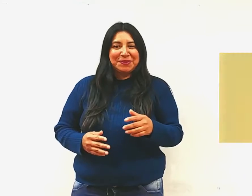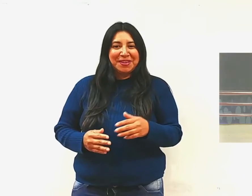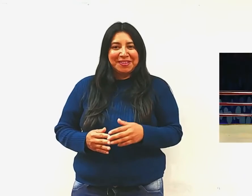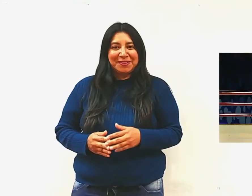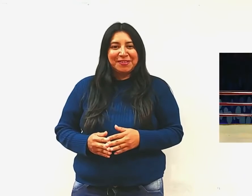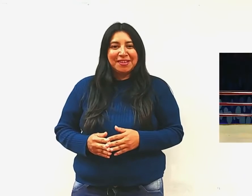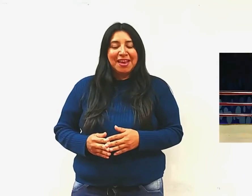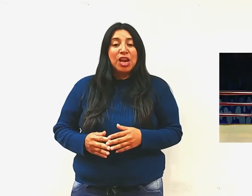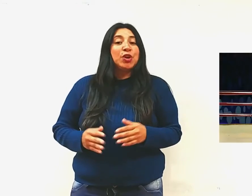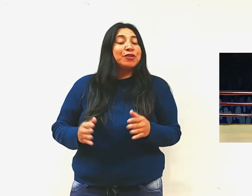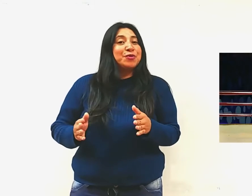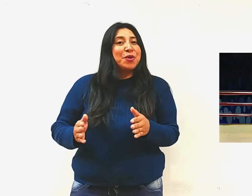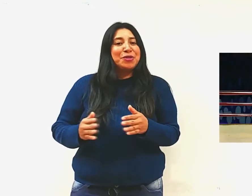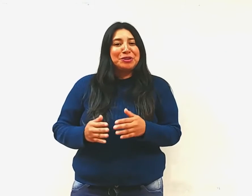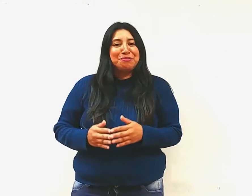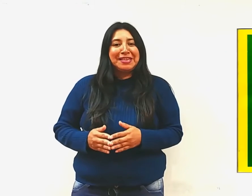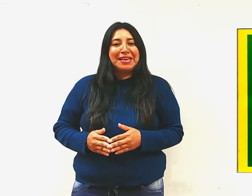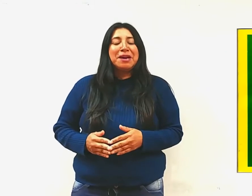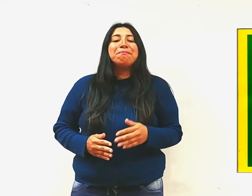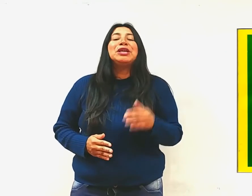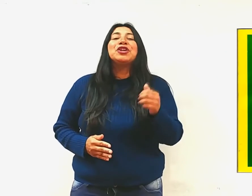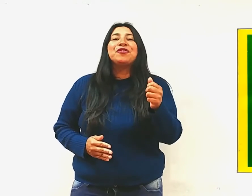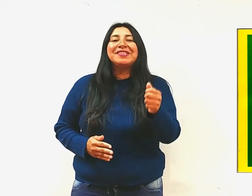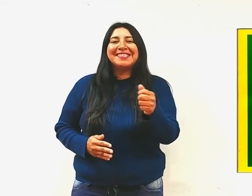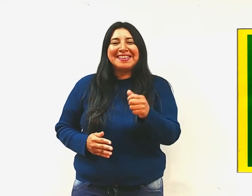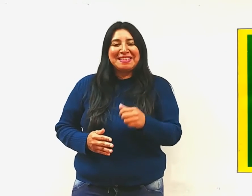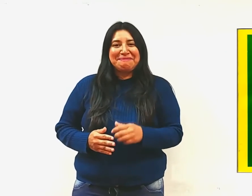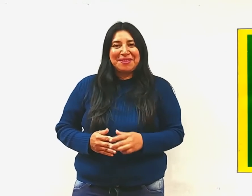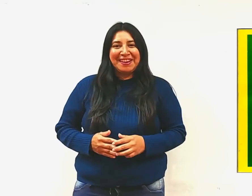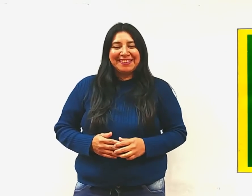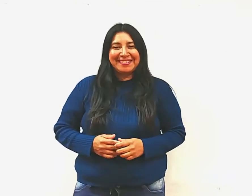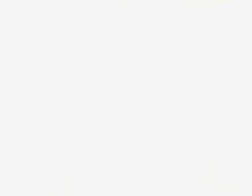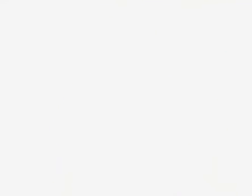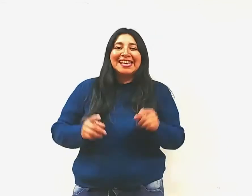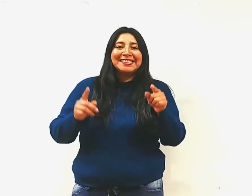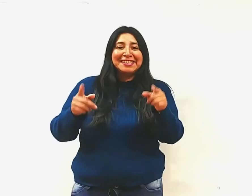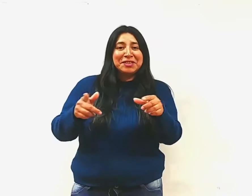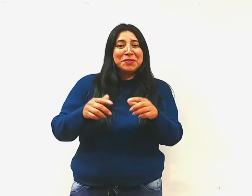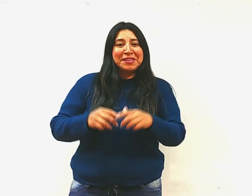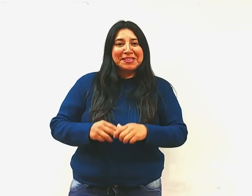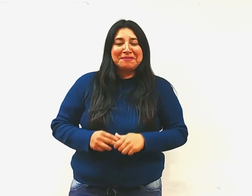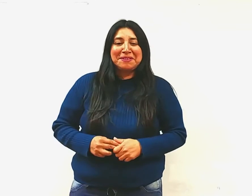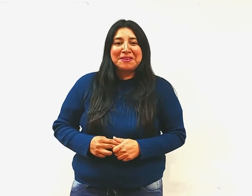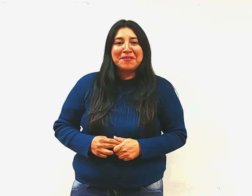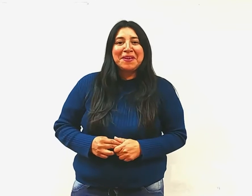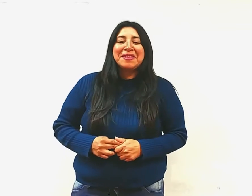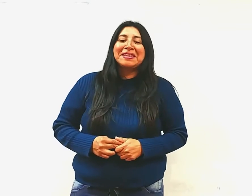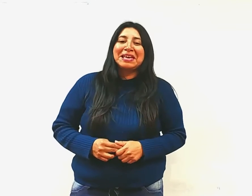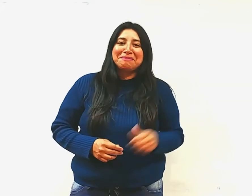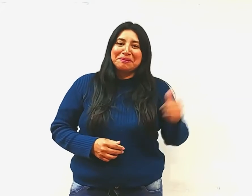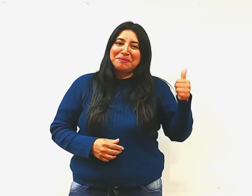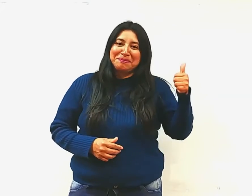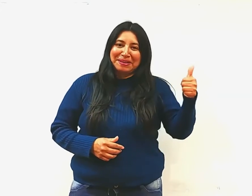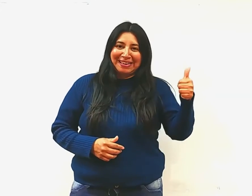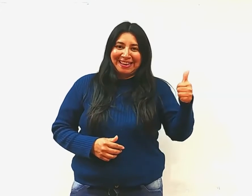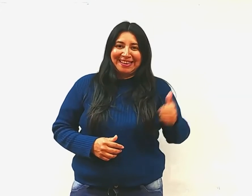los sujetos, lo que Foucault denomina micropísica del poder. Si te gusta este video, déjame un buen like,